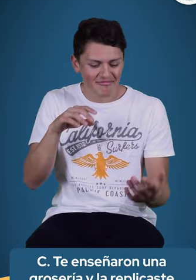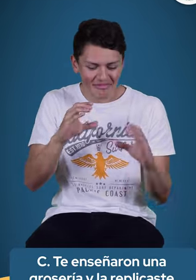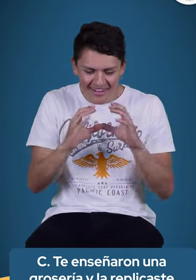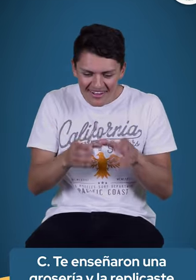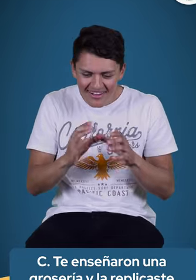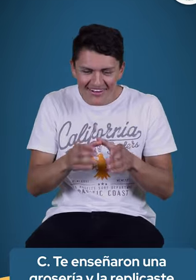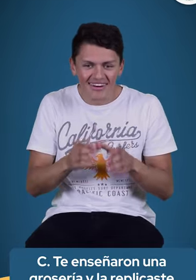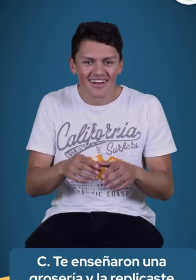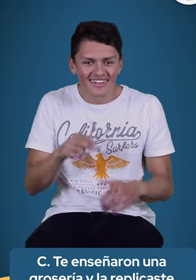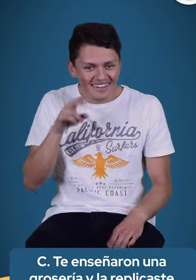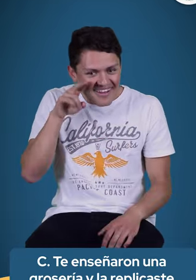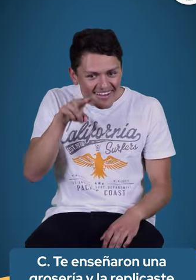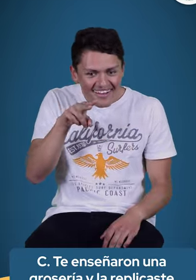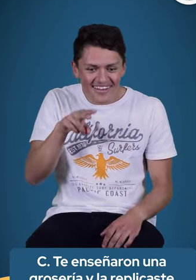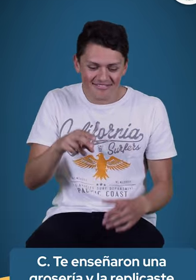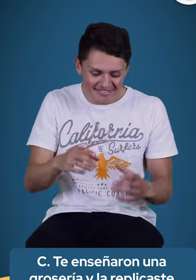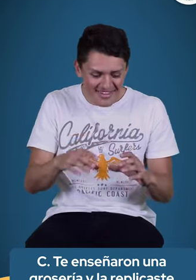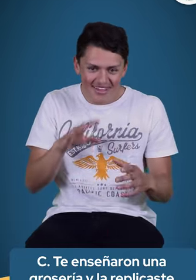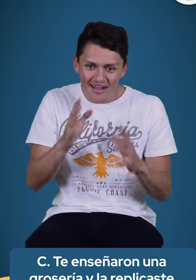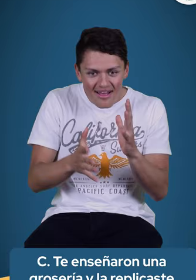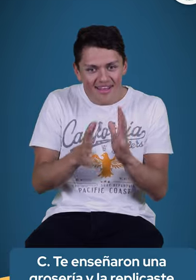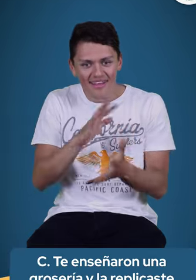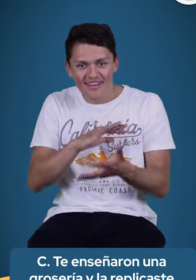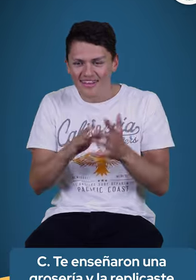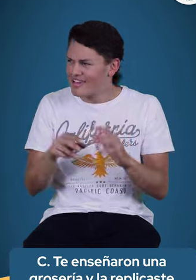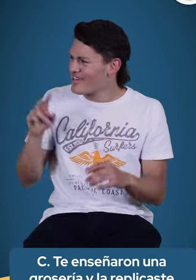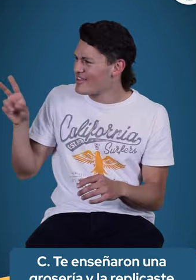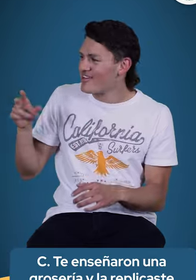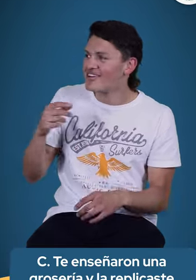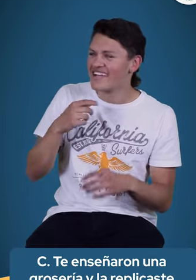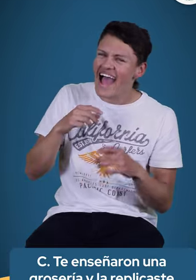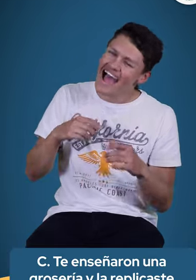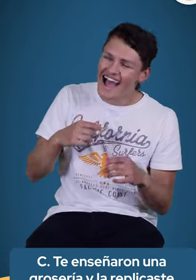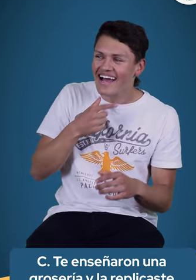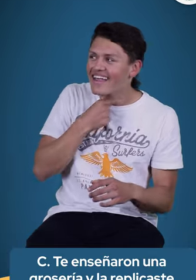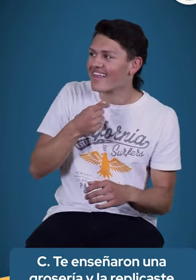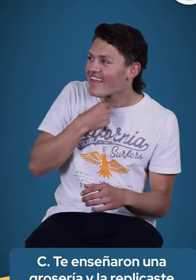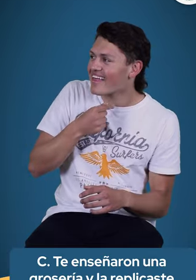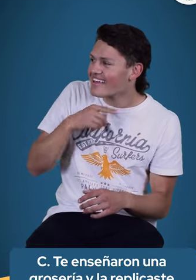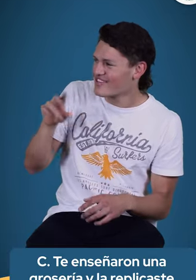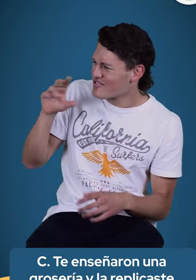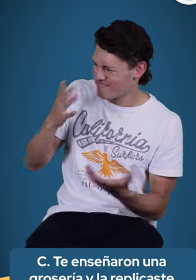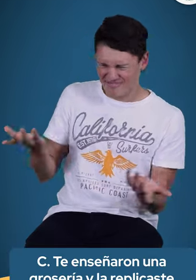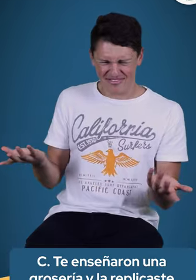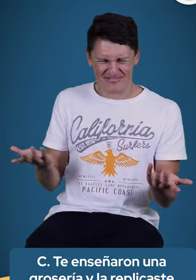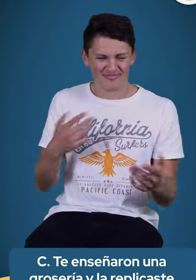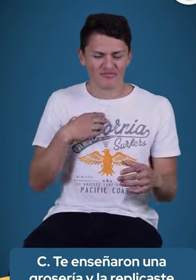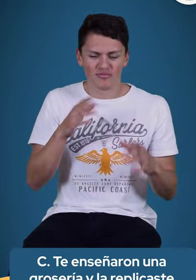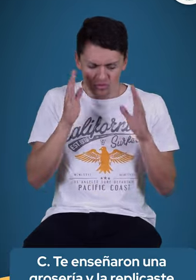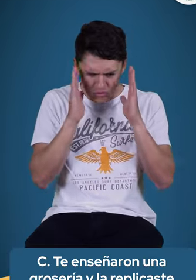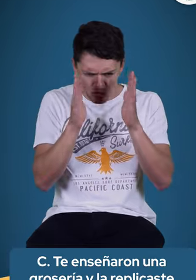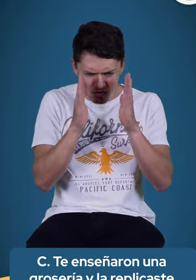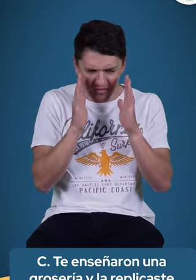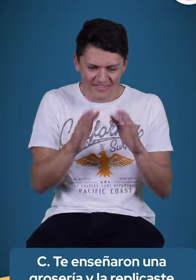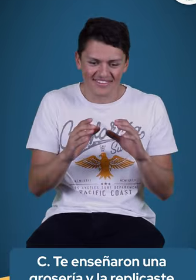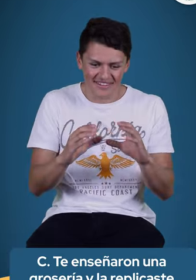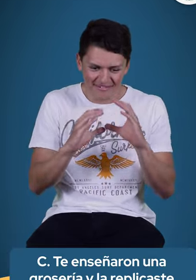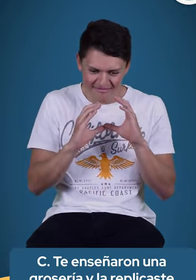que estoy allí concentrado y les parece gracioso. B. Pero yo estoy concentrado en mis